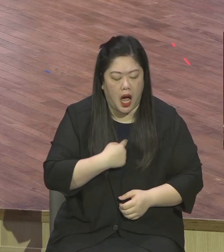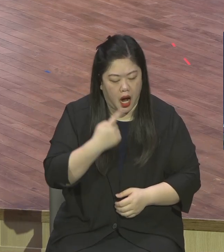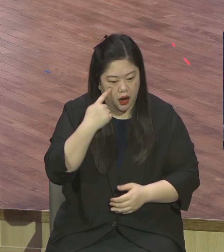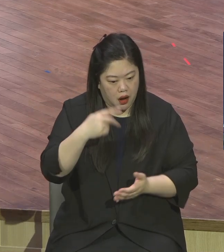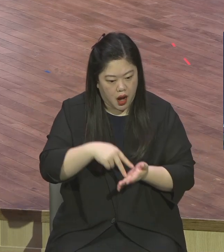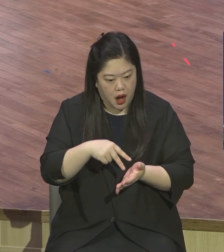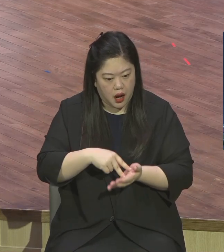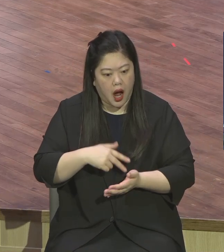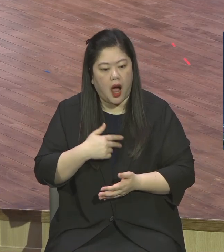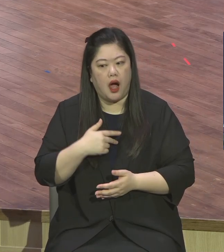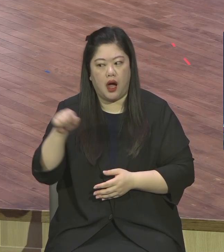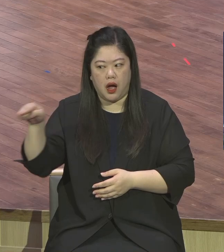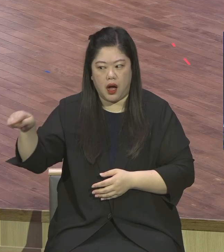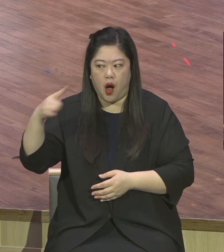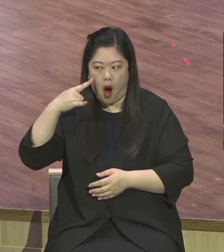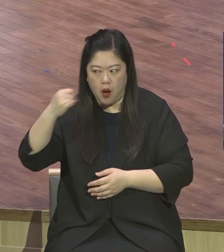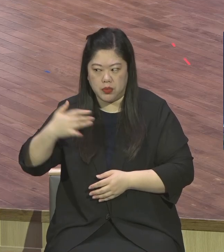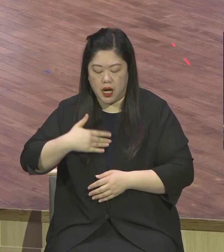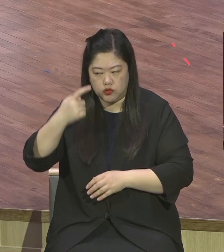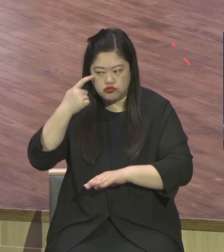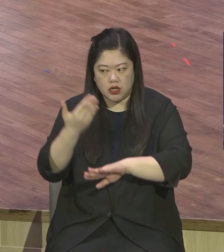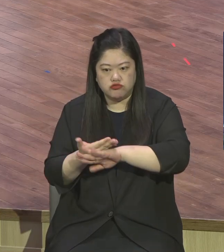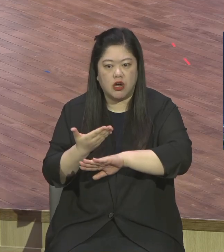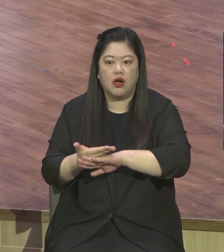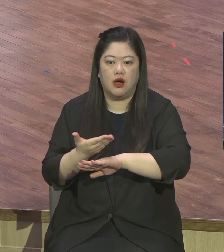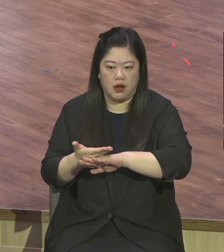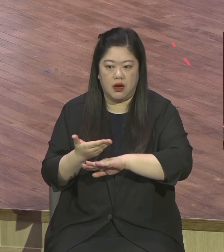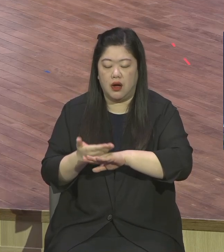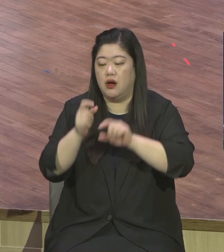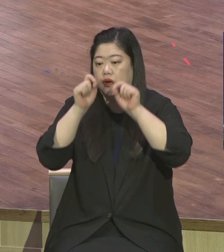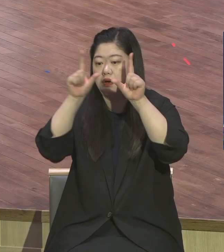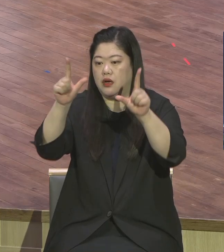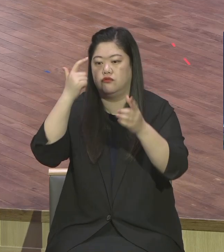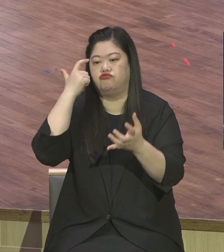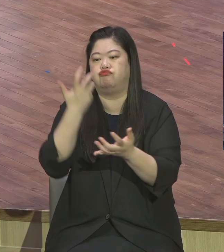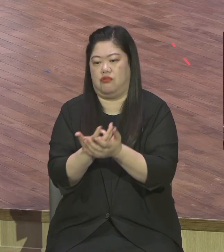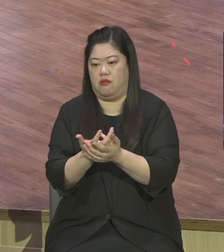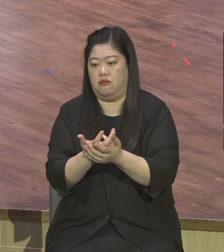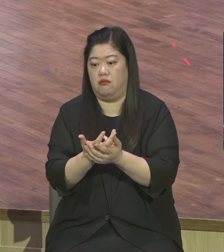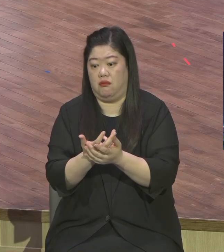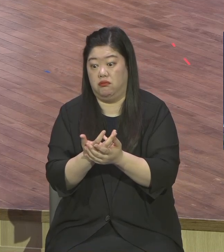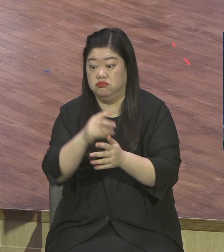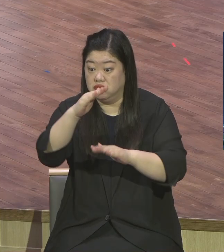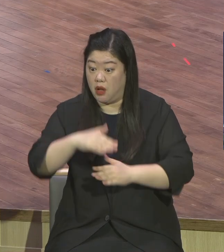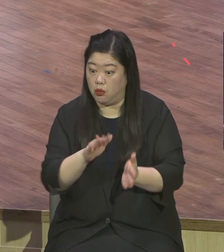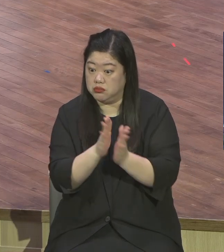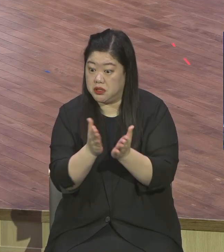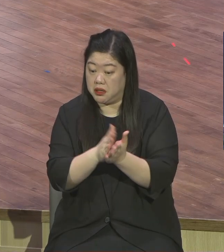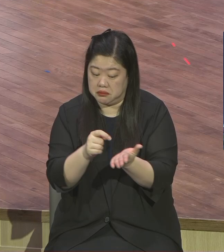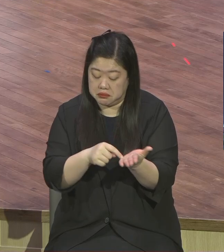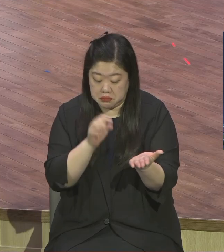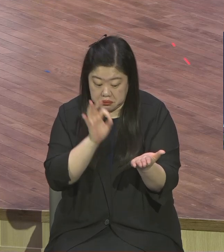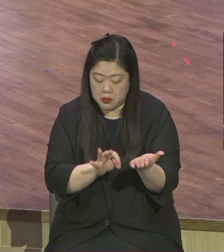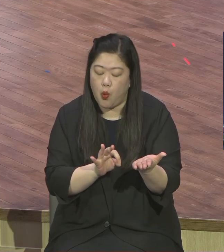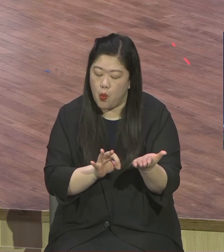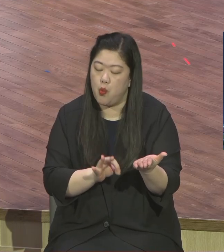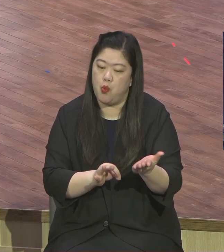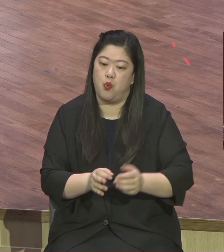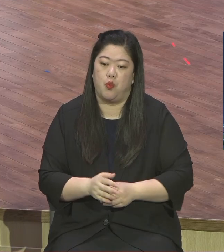존재예요 다 공사 중이에요 지금 다 완전한 자 없습니다 그렇기 때문에 인간을 바라보는 순간에